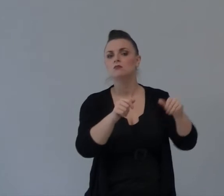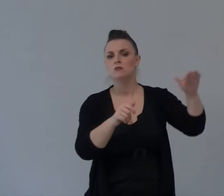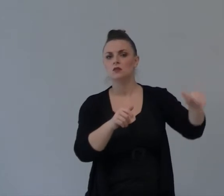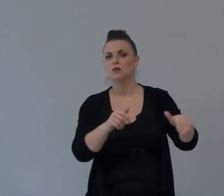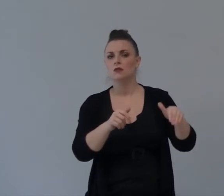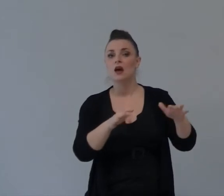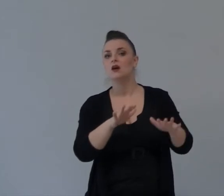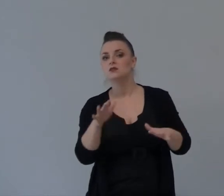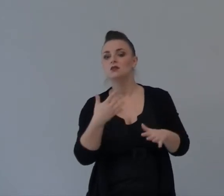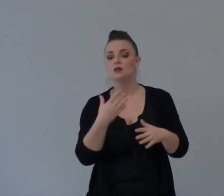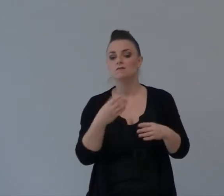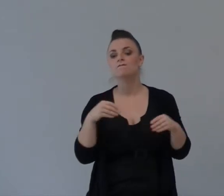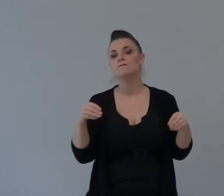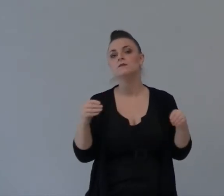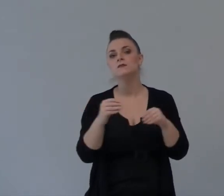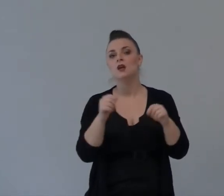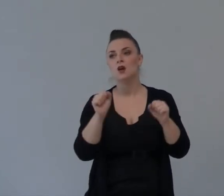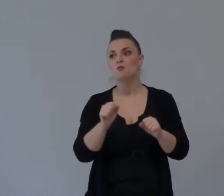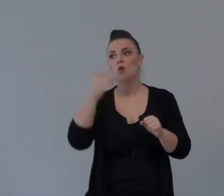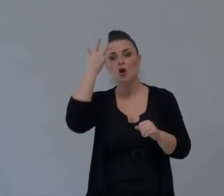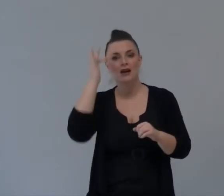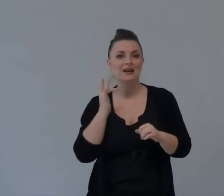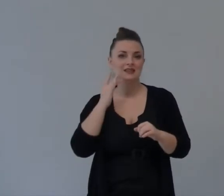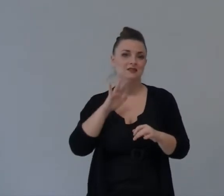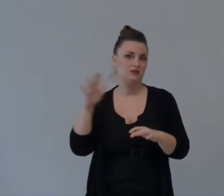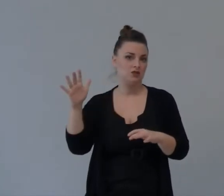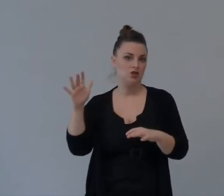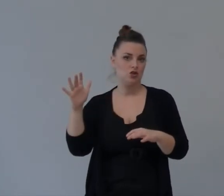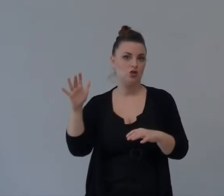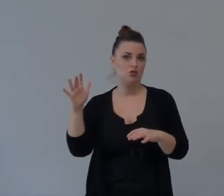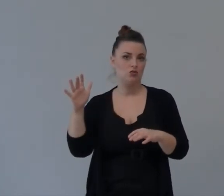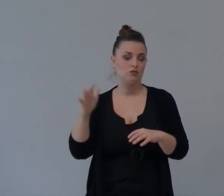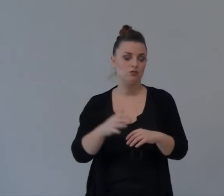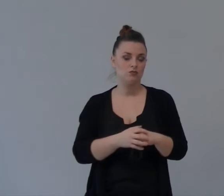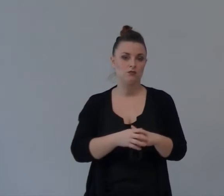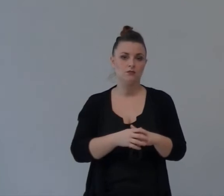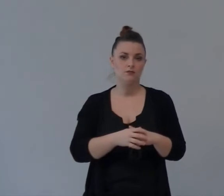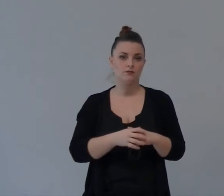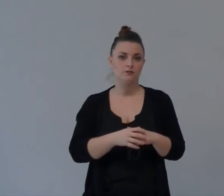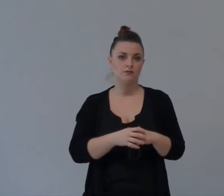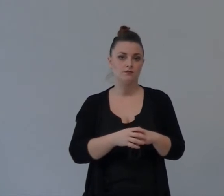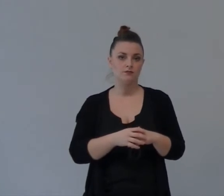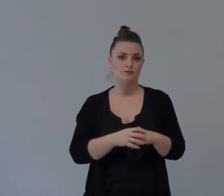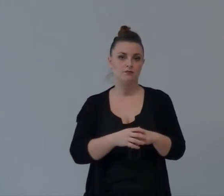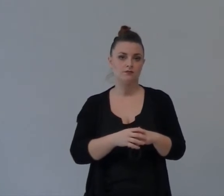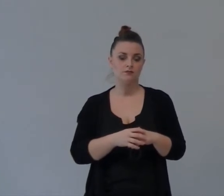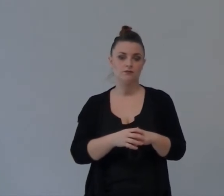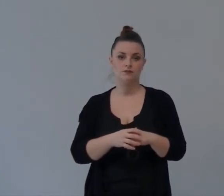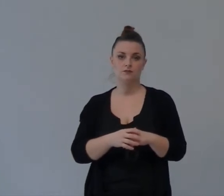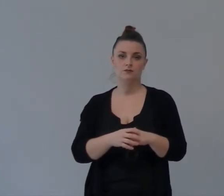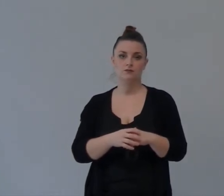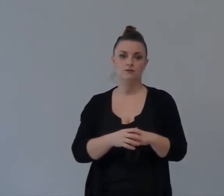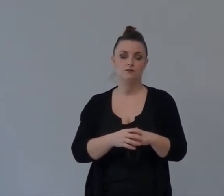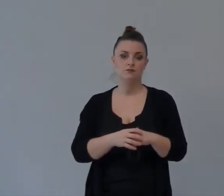Rischiamo Di Aprire La Gola Di Qualche Un Altro Del Prende Che Voleva Prendere Tutta la Quanta Terra